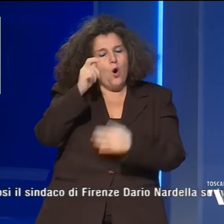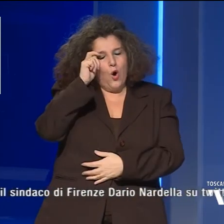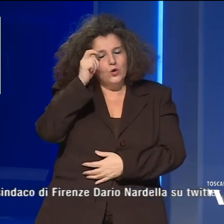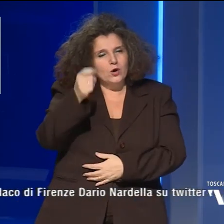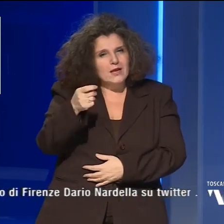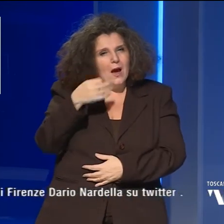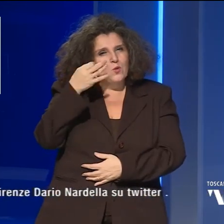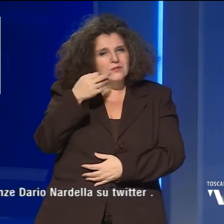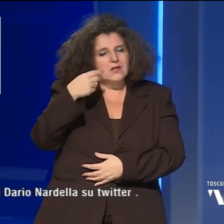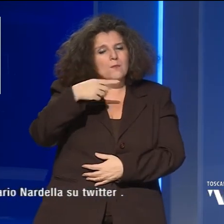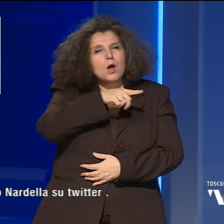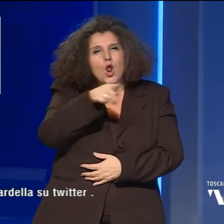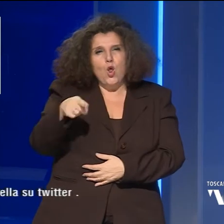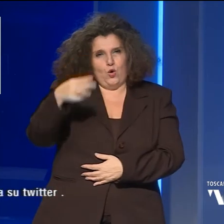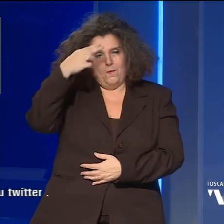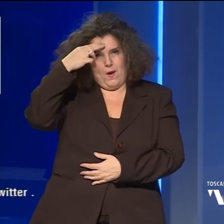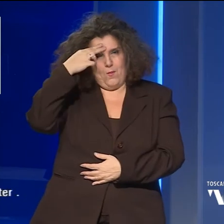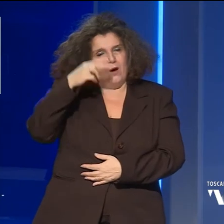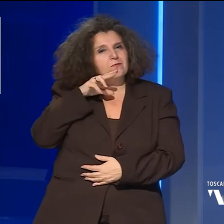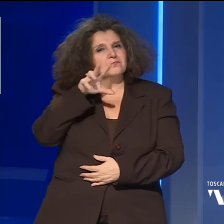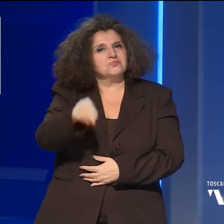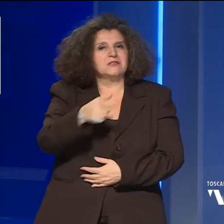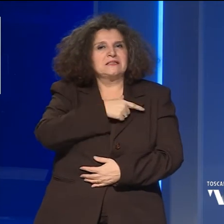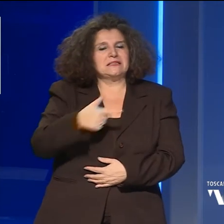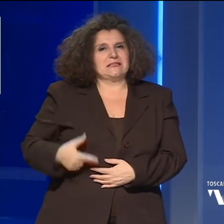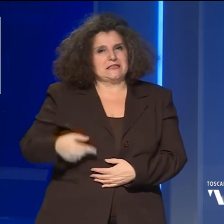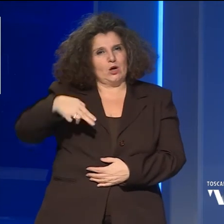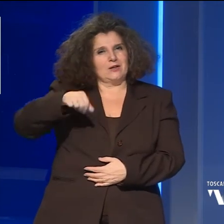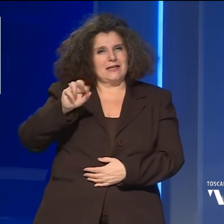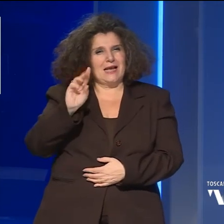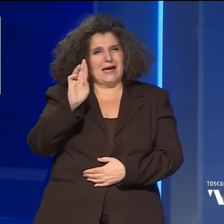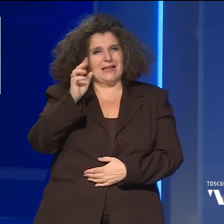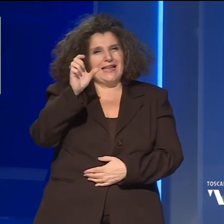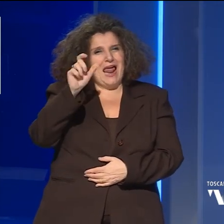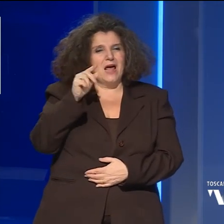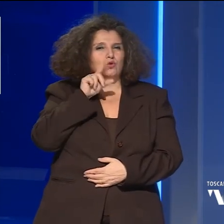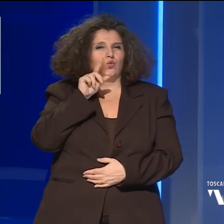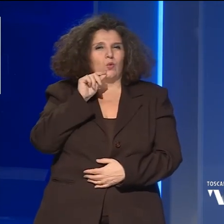la loro memoria. Così il sindaco di Firenze Nardella su Twitter.